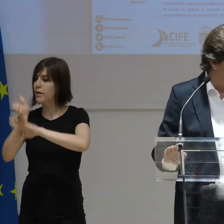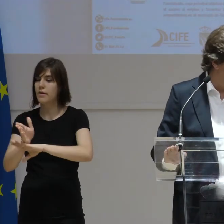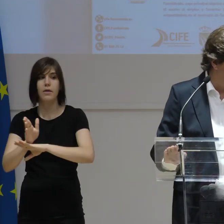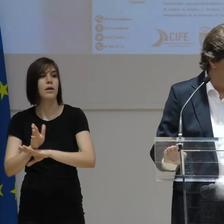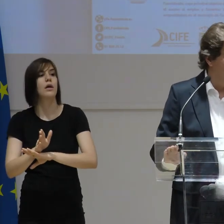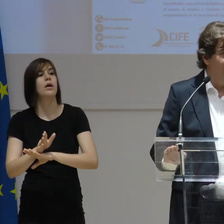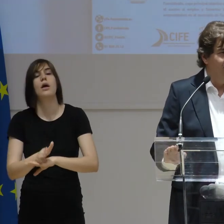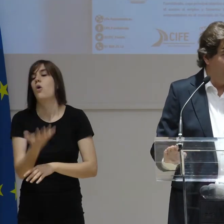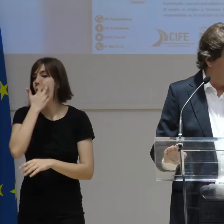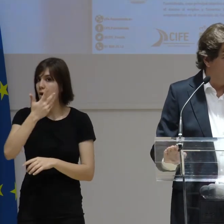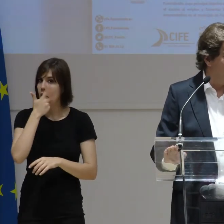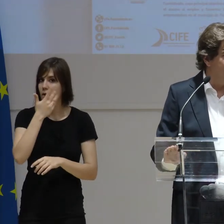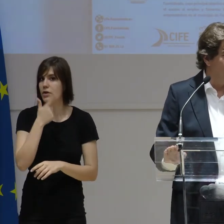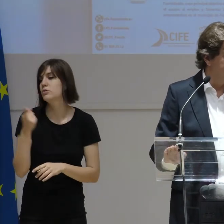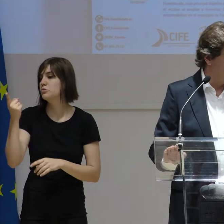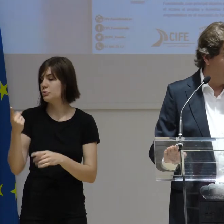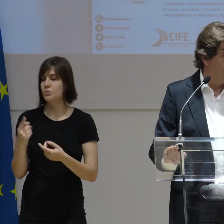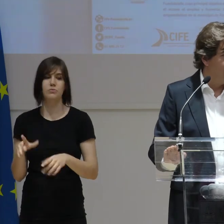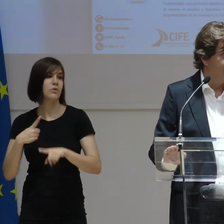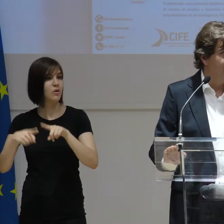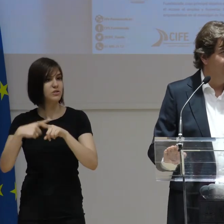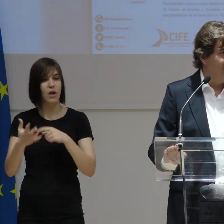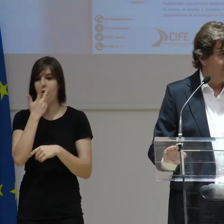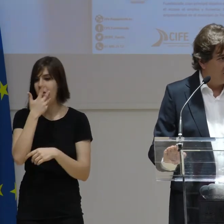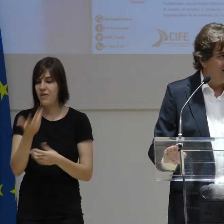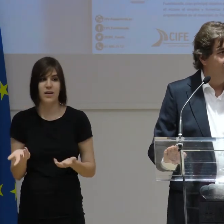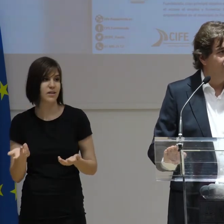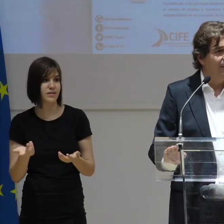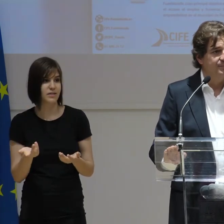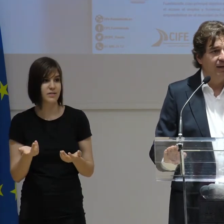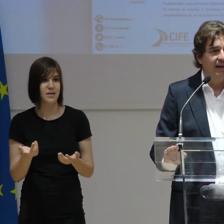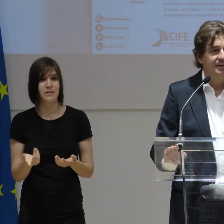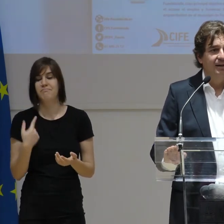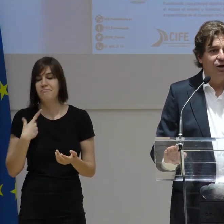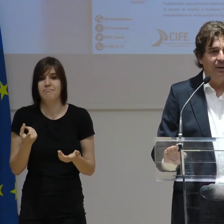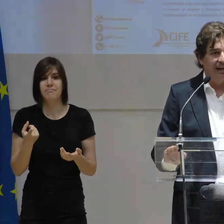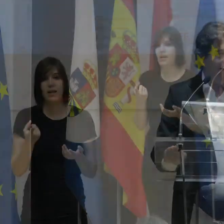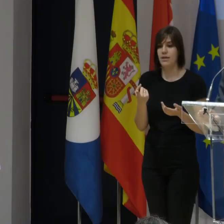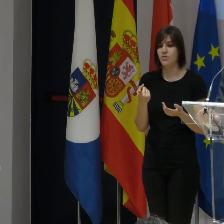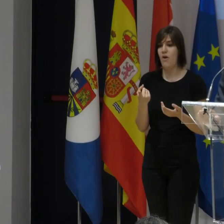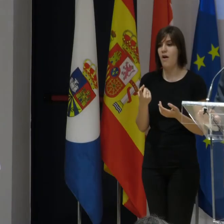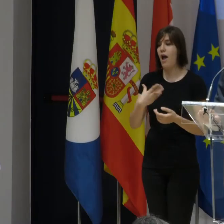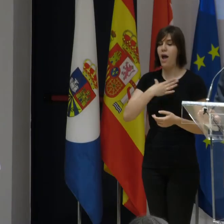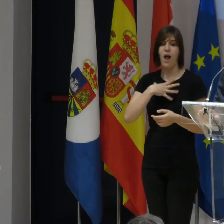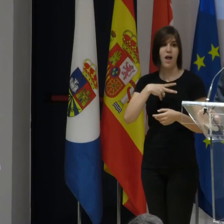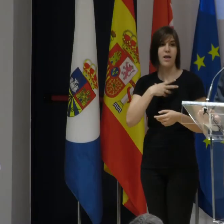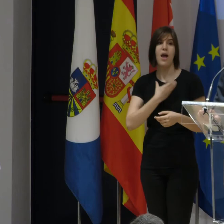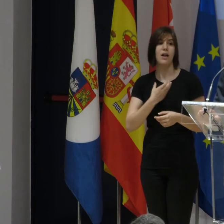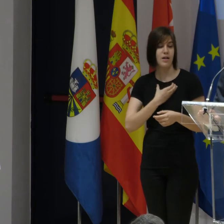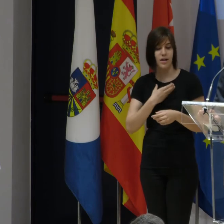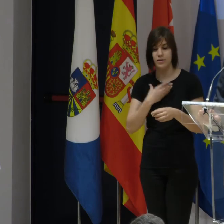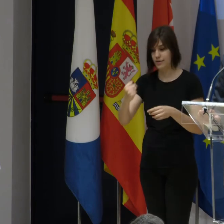conocer Publipren, me cuentas tus inquietudes y eso fue lo que hicimos, ¿no? O sea que una de mis primeras medidas como alcalde fue visitar a Publipren,